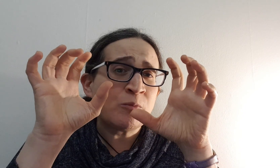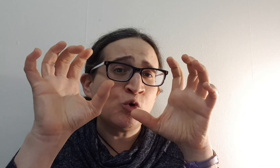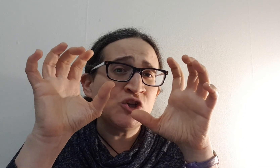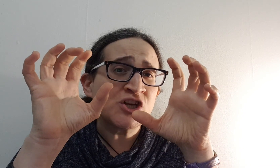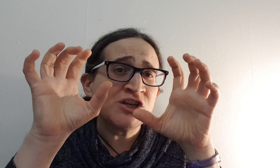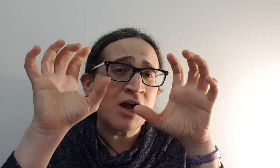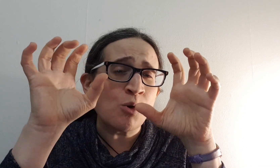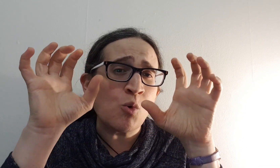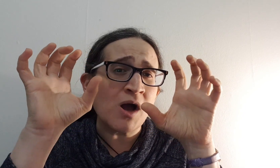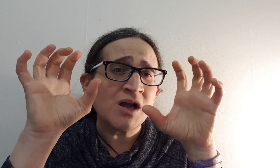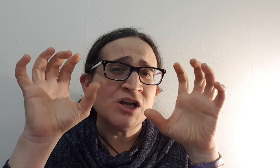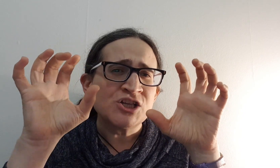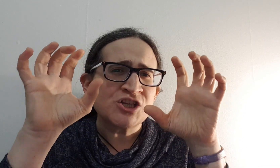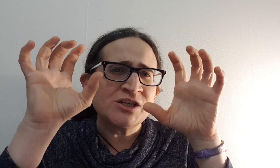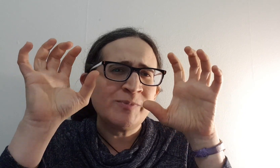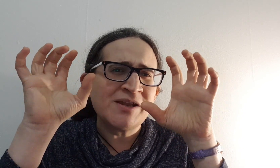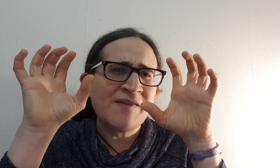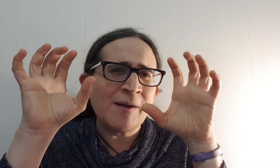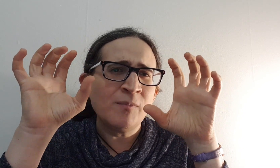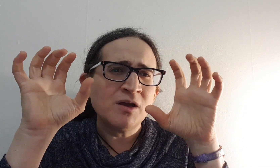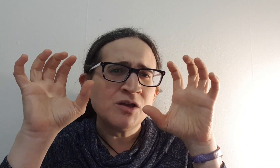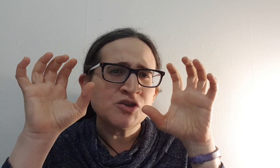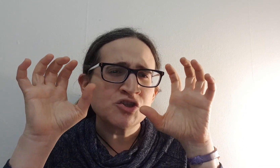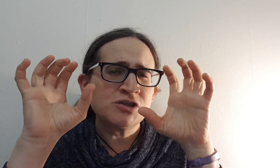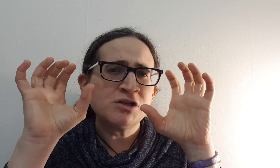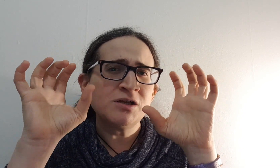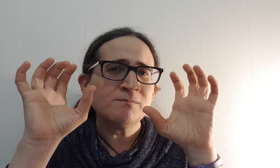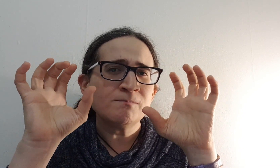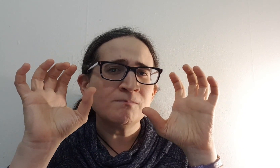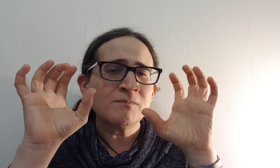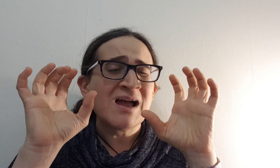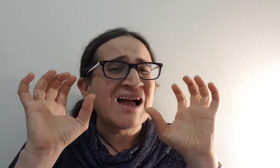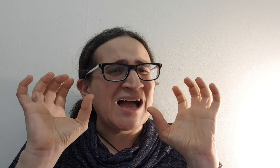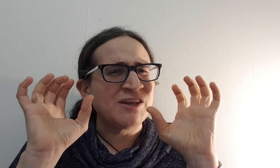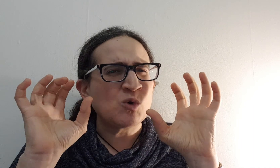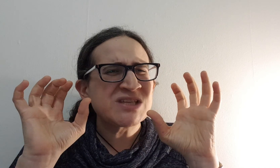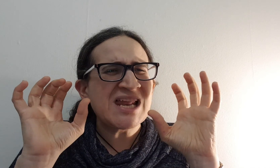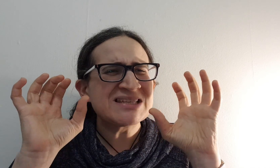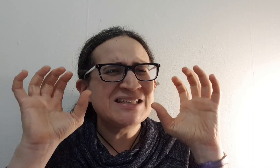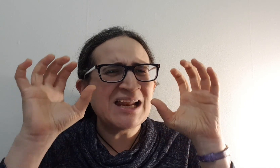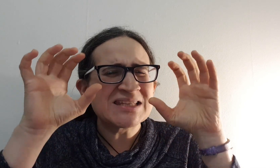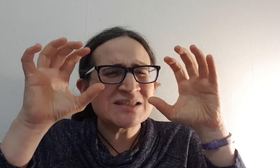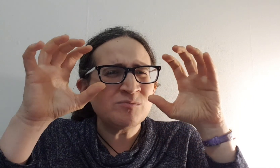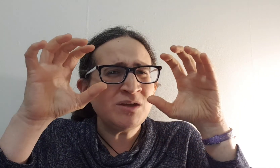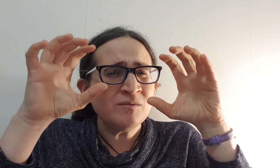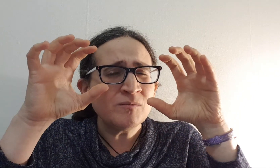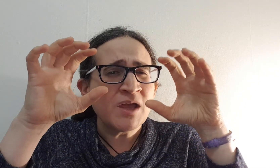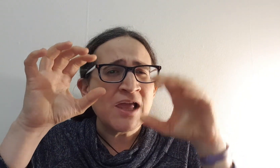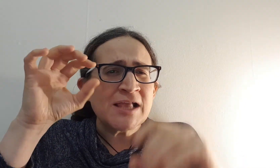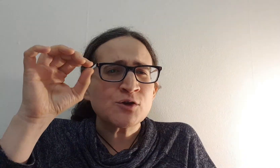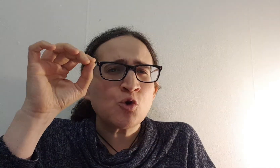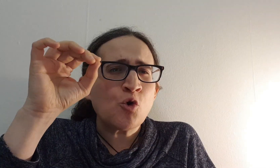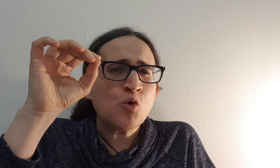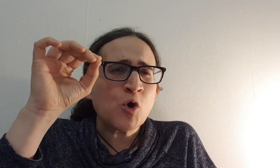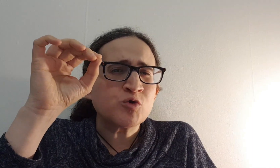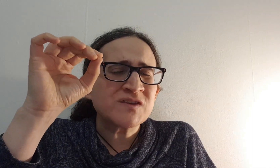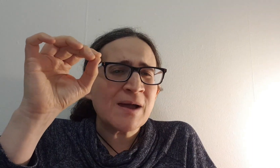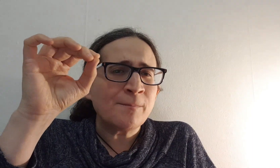אמרו לי שאני גרוע שאני בן אדם שלילי אני רוצה להחזיר לעצמי את כל אותם